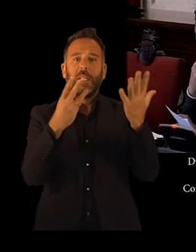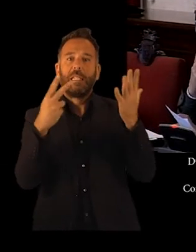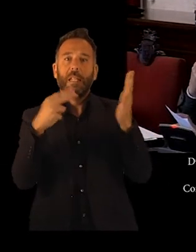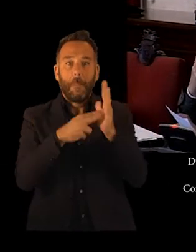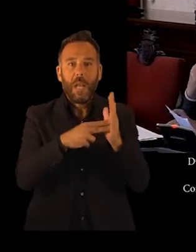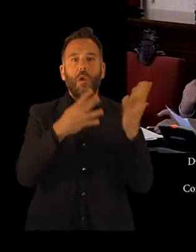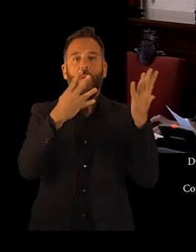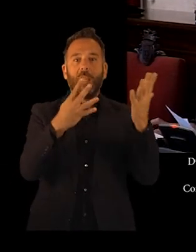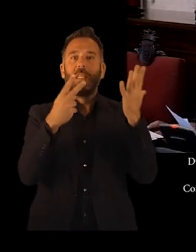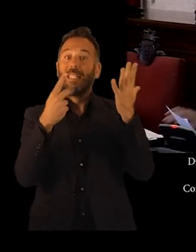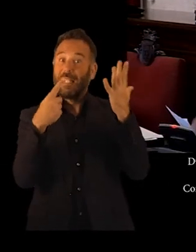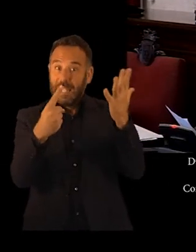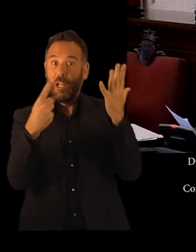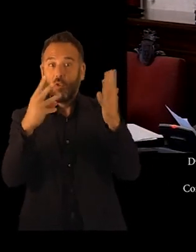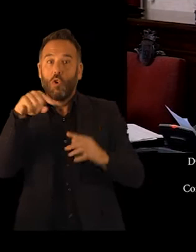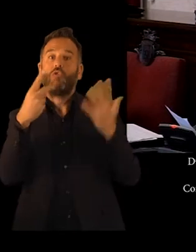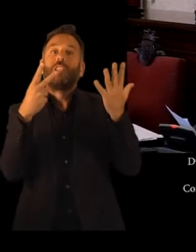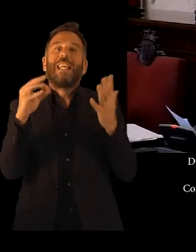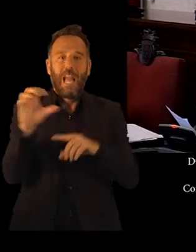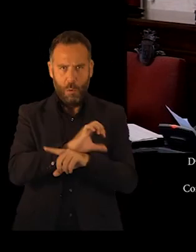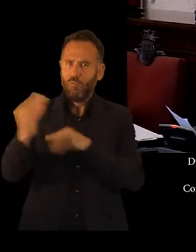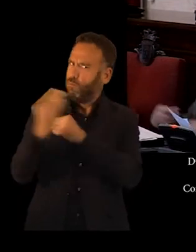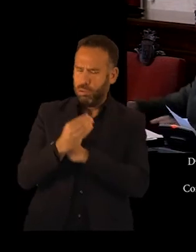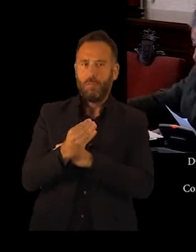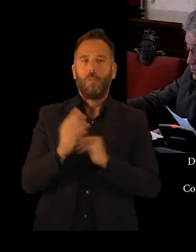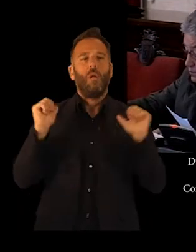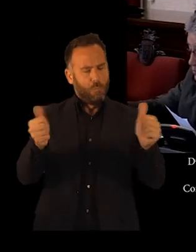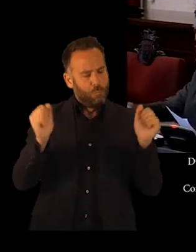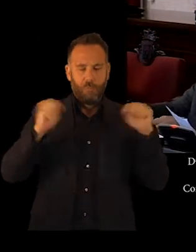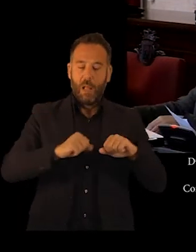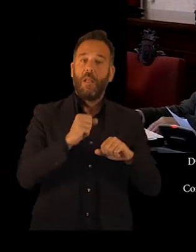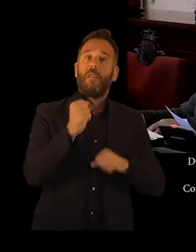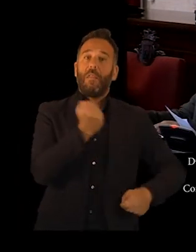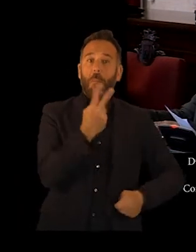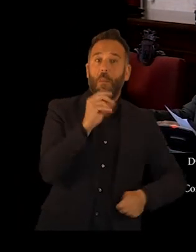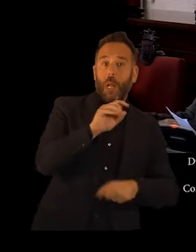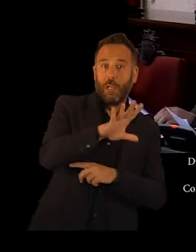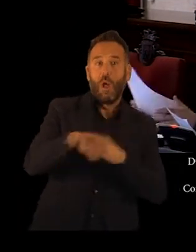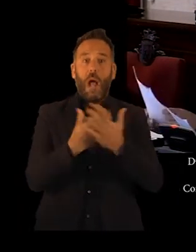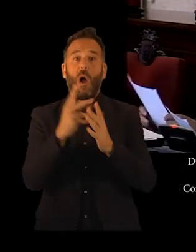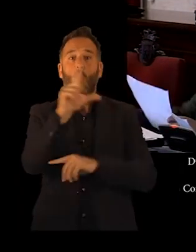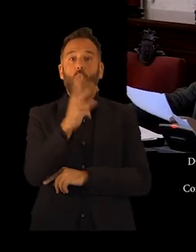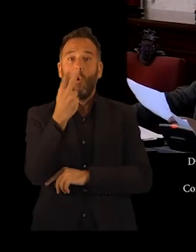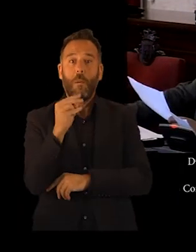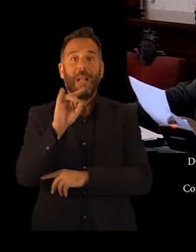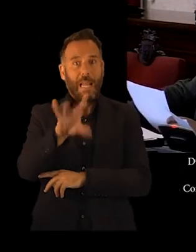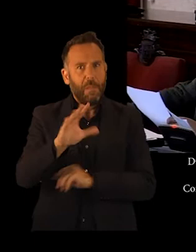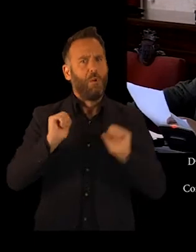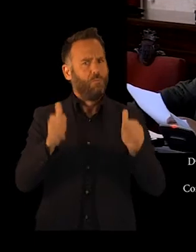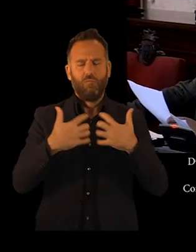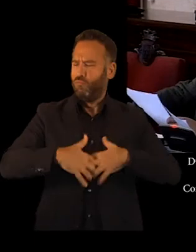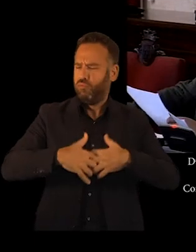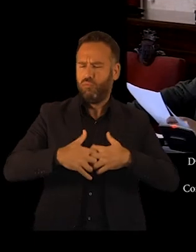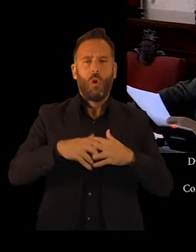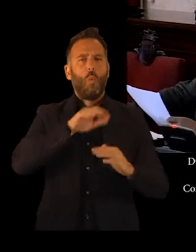.968,70 euros. La ejecución se llevó a cabo desde diciembre de 2014 a julio de 2015 y en cada unidad, como